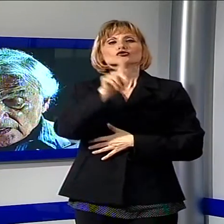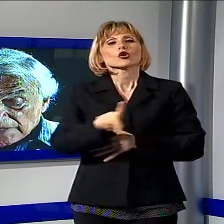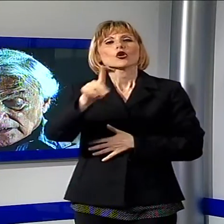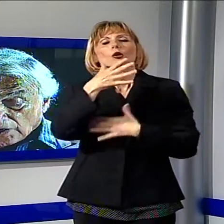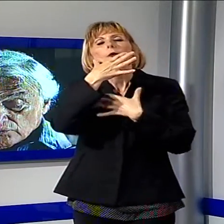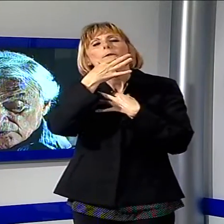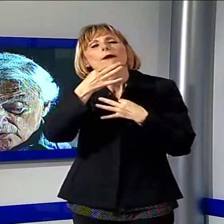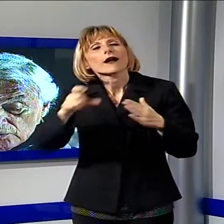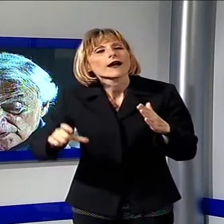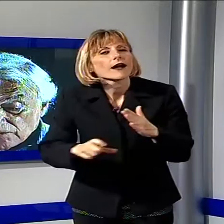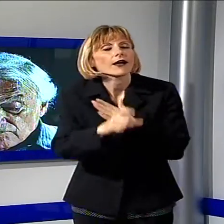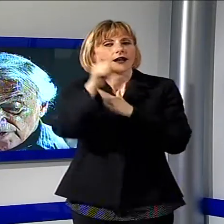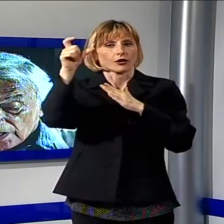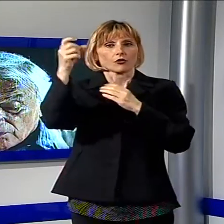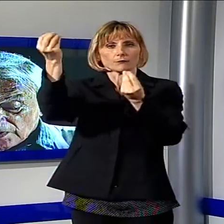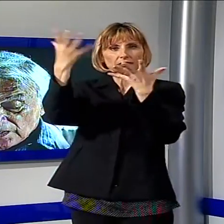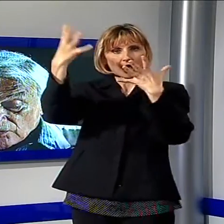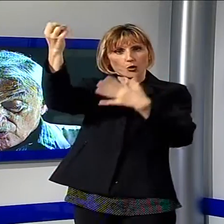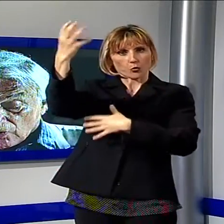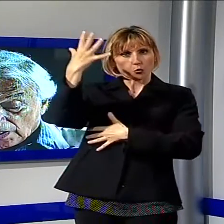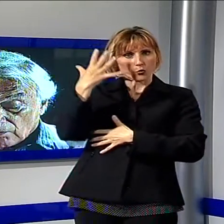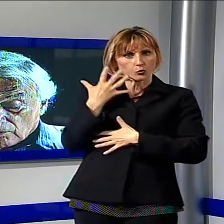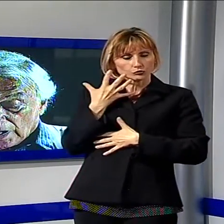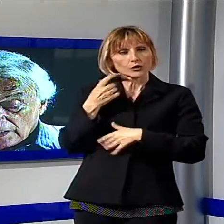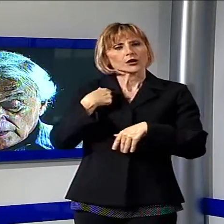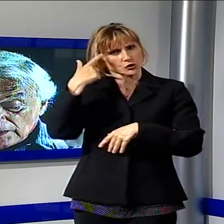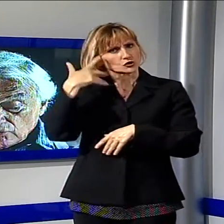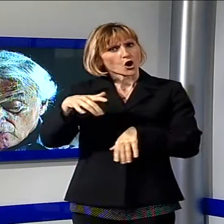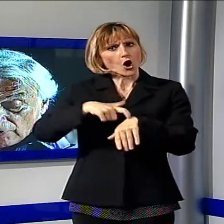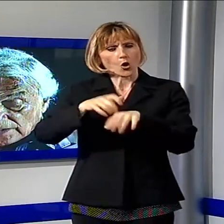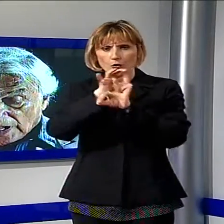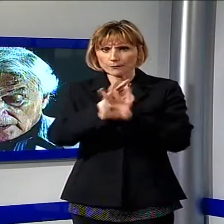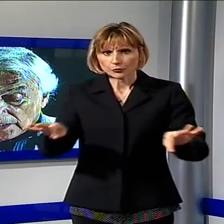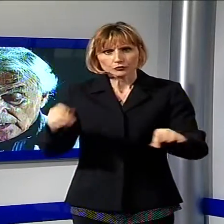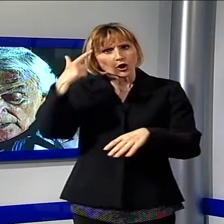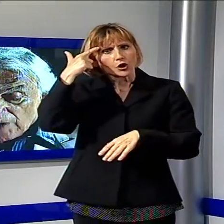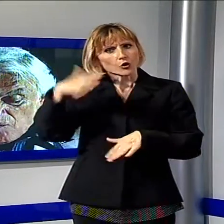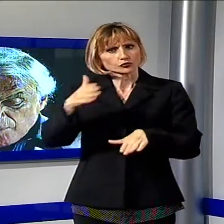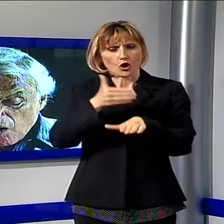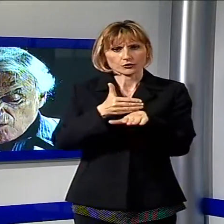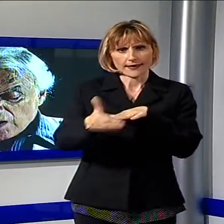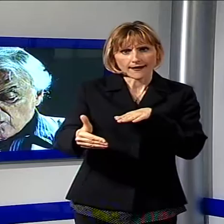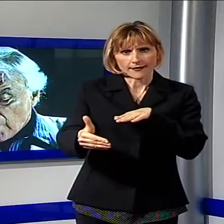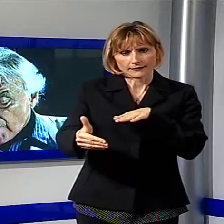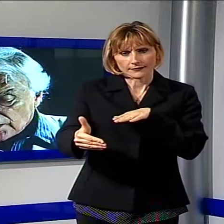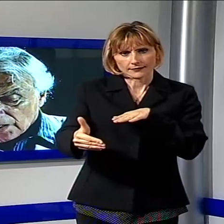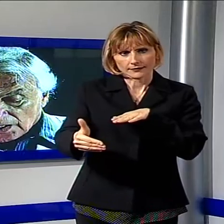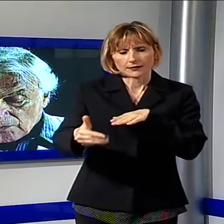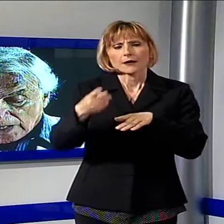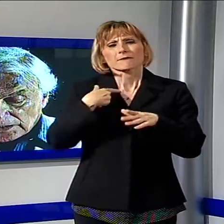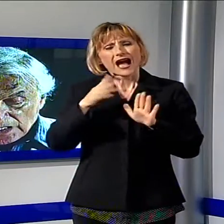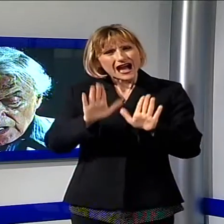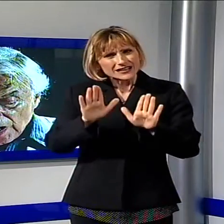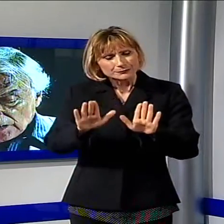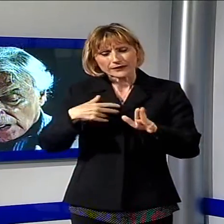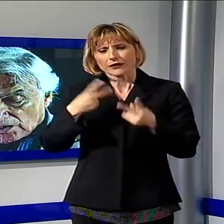che mi traluce come da un velo. Lo so che è l'ora, lo so che è tardi, ma un poco ancora lascia che